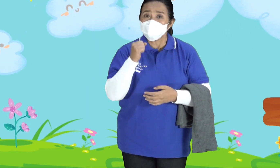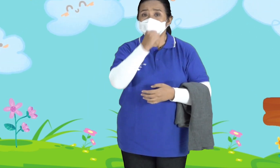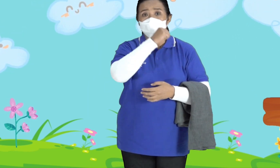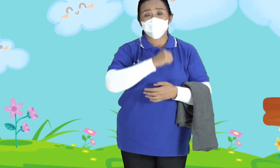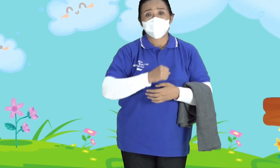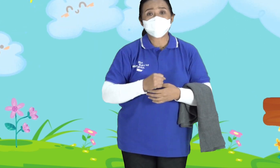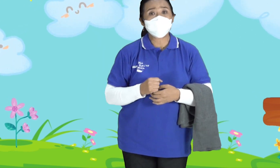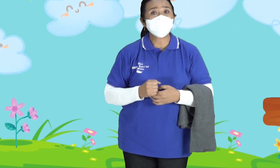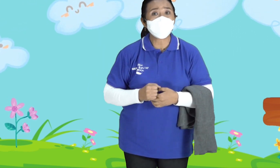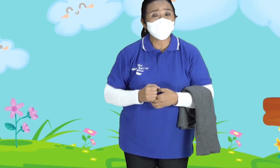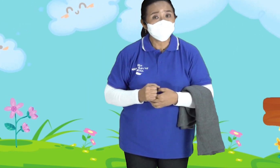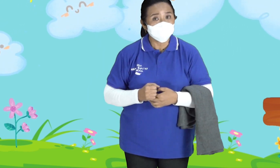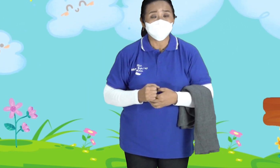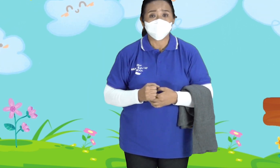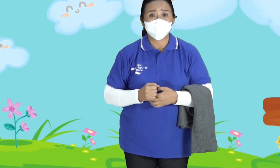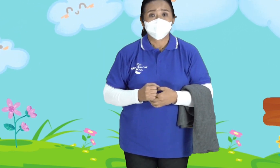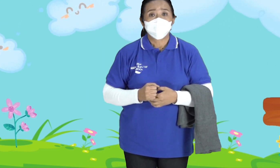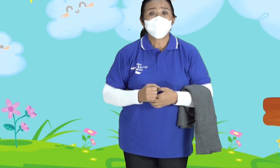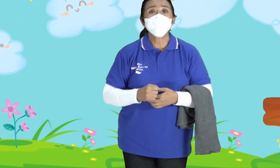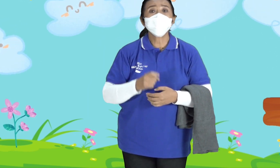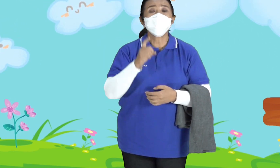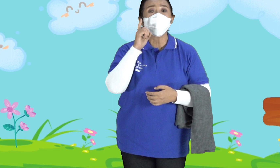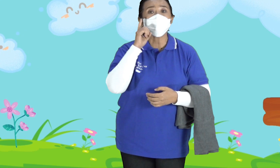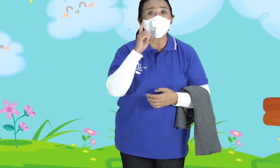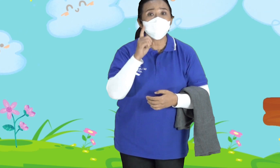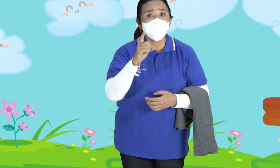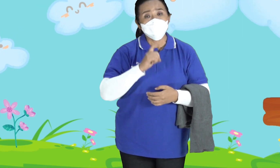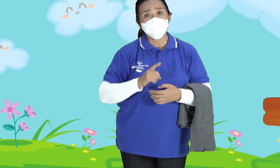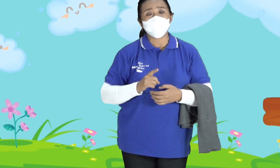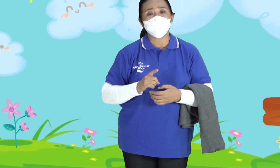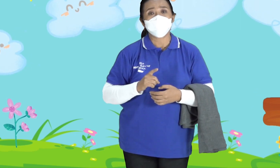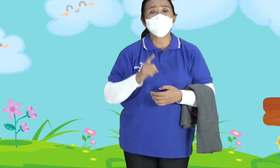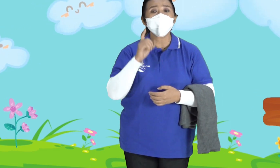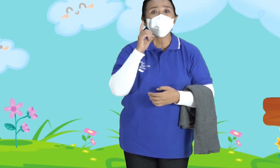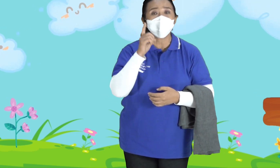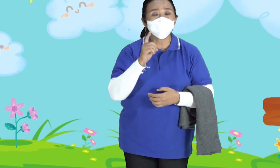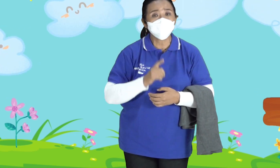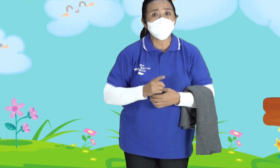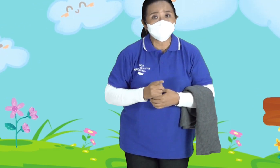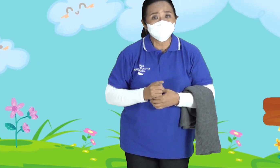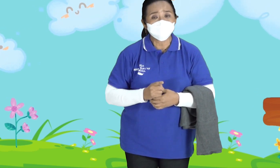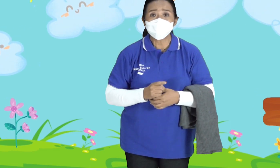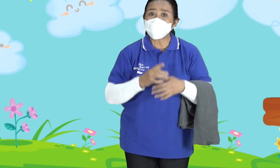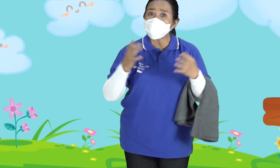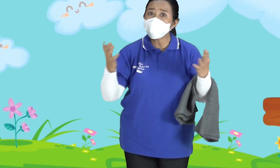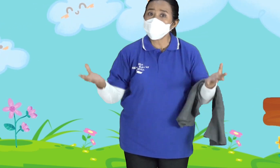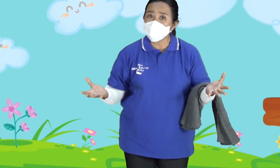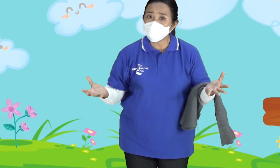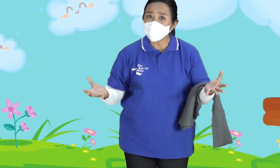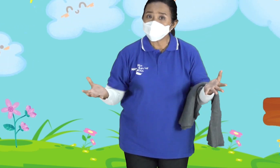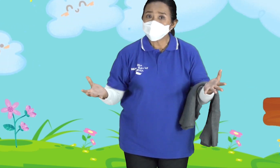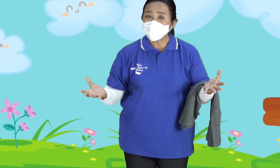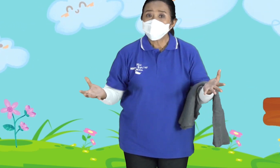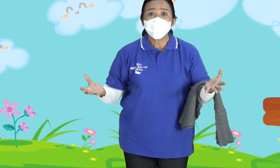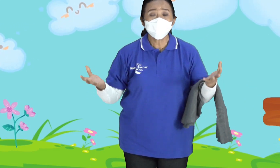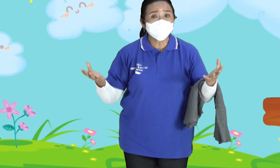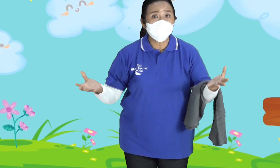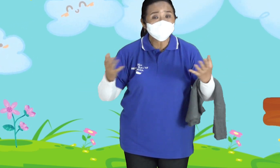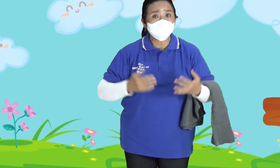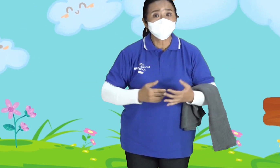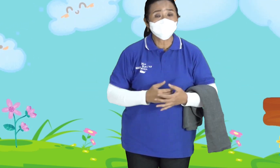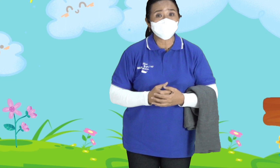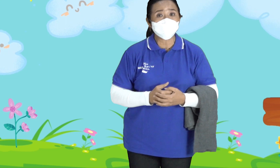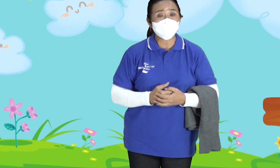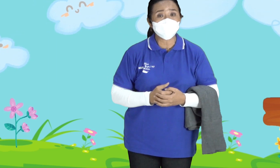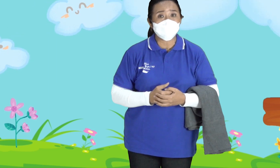Yuk Kita berjanji Untuk setia Mengikut Tuhan Selamanya Yuk